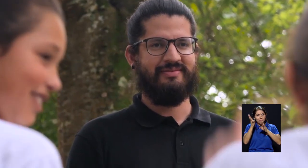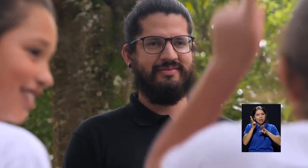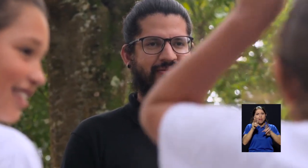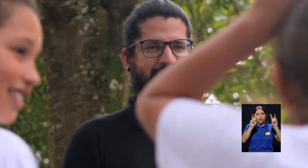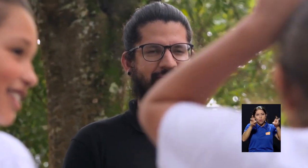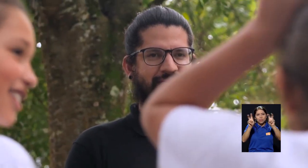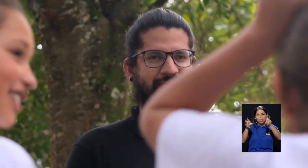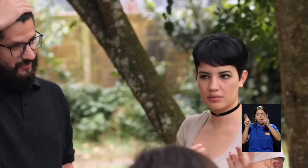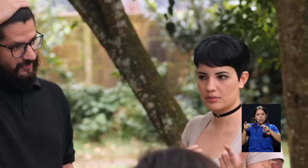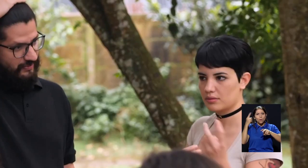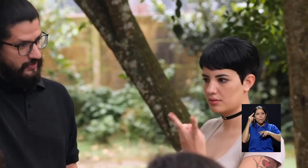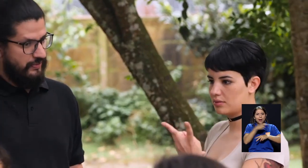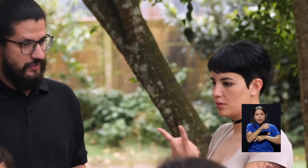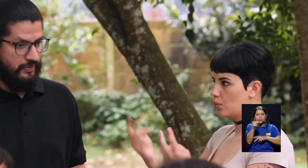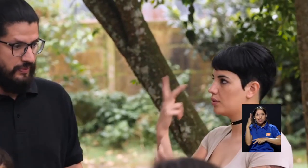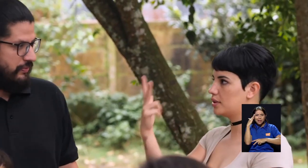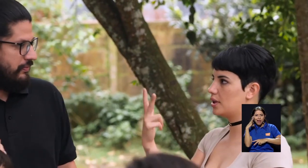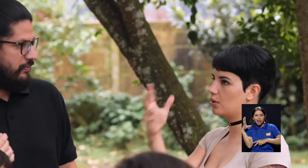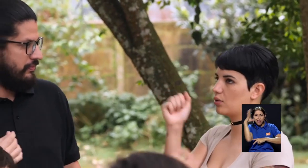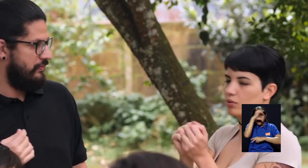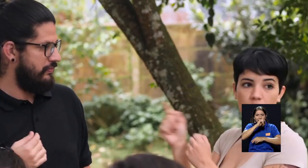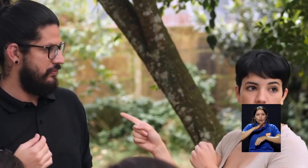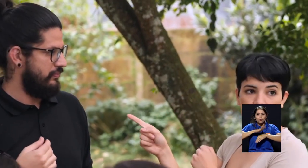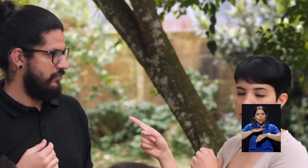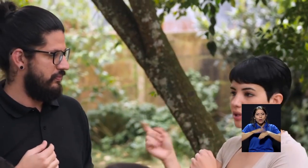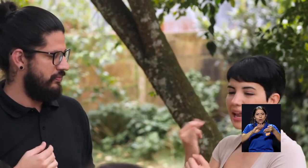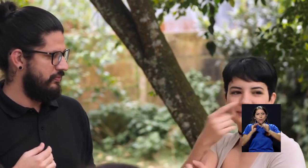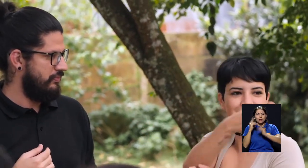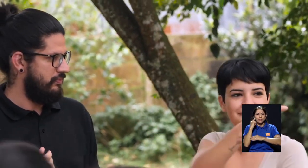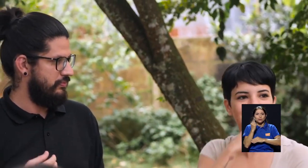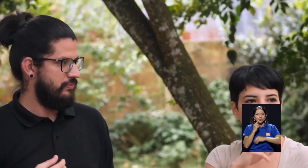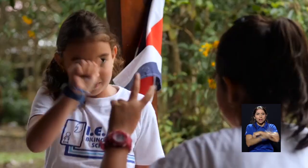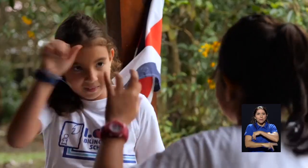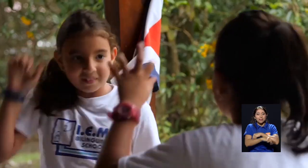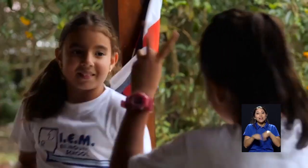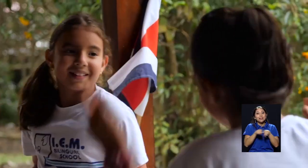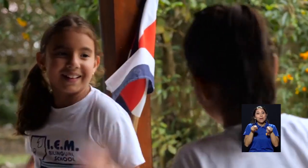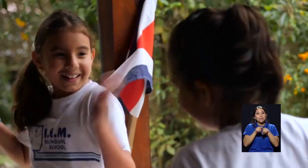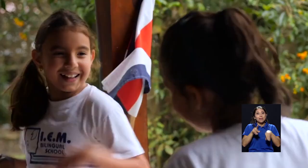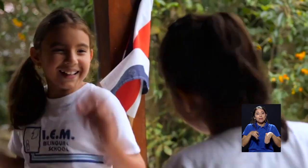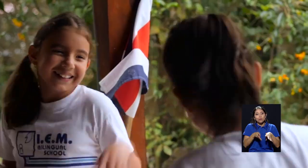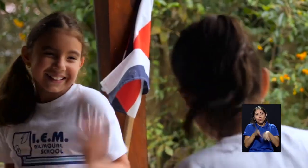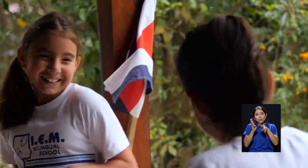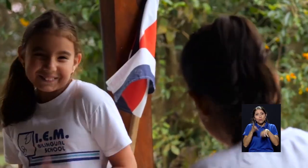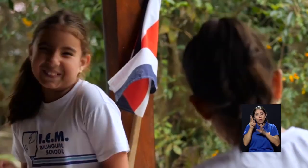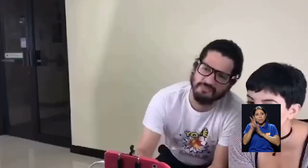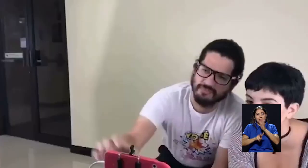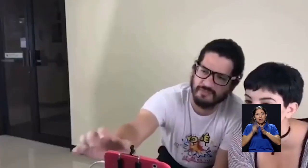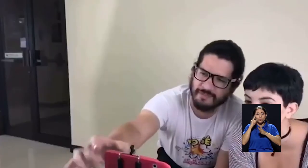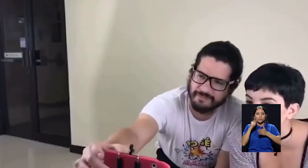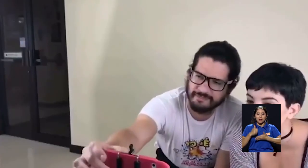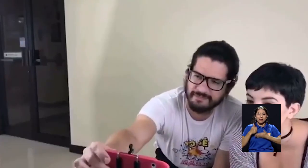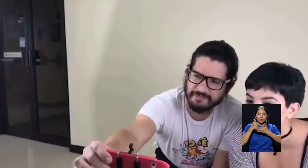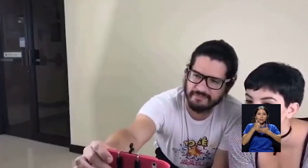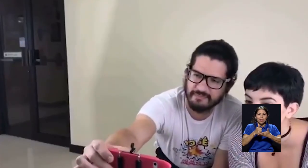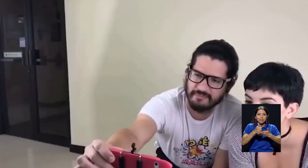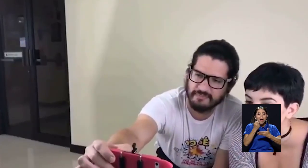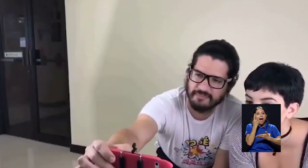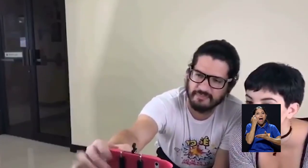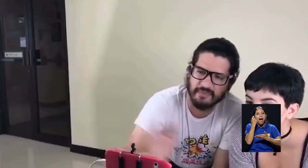Además, facilita videos tutoriales para ayudar a la comprensión del lenguaje de señas costarricense. Con el objetivo de ampliar